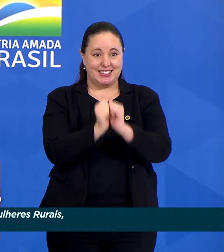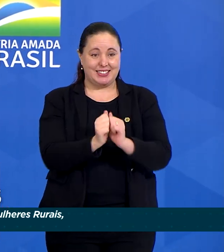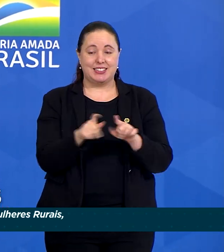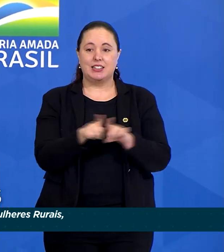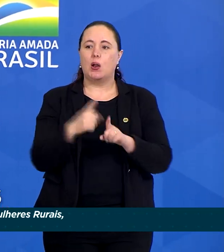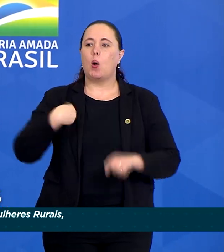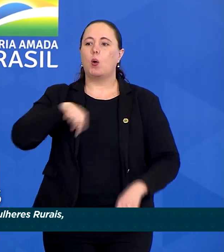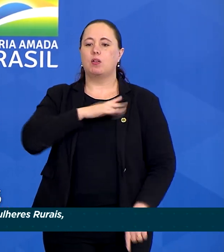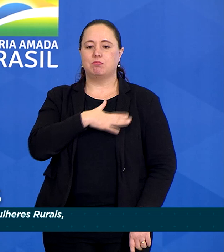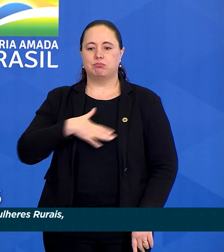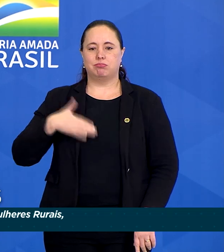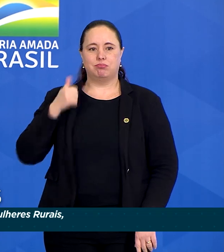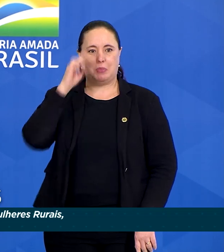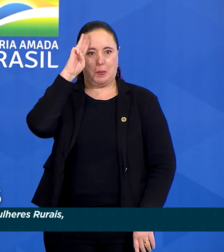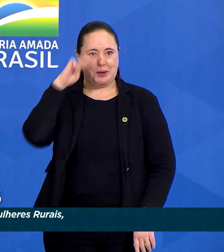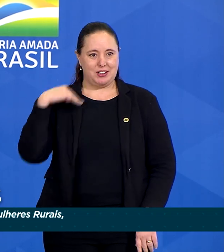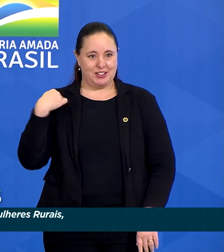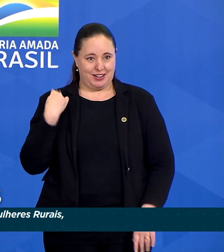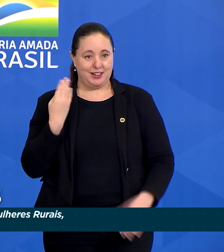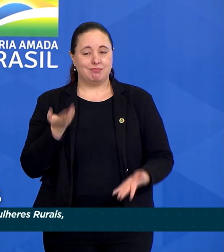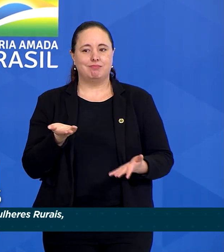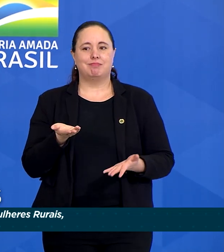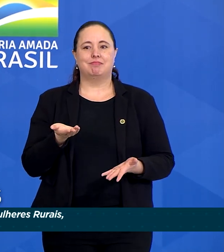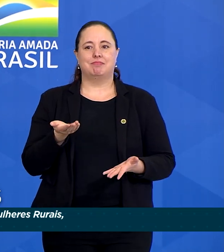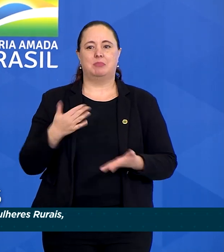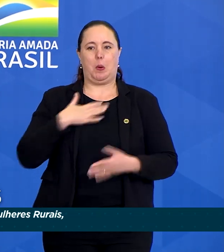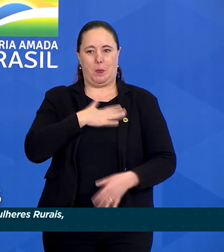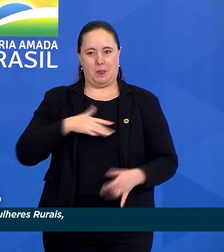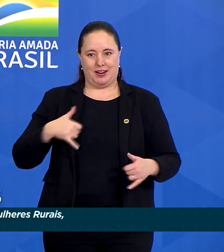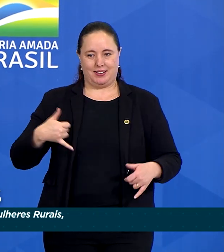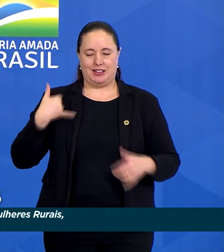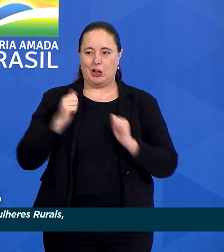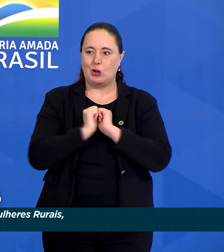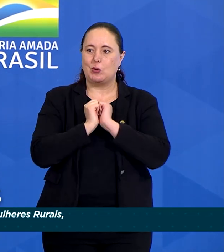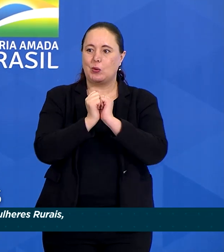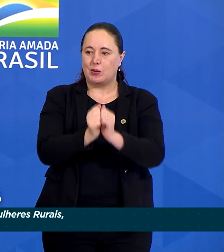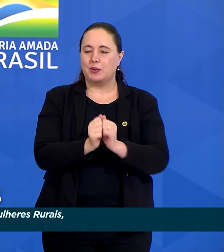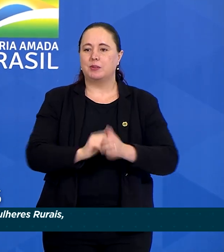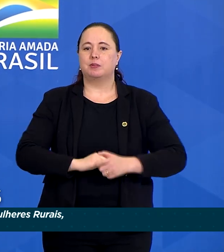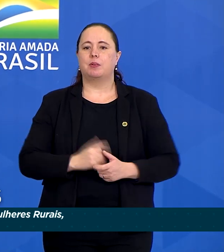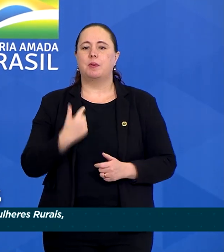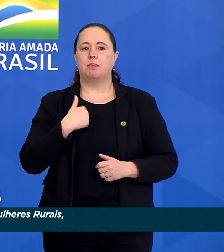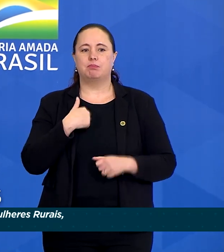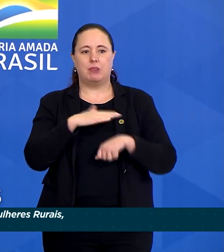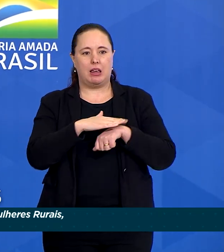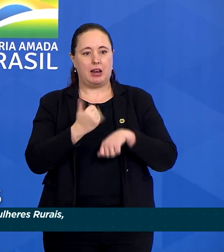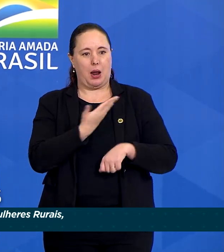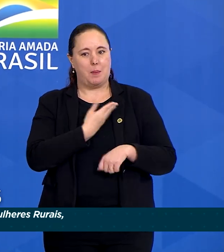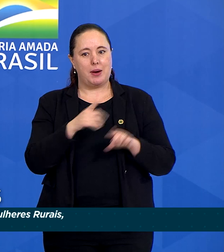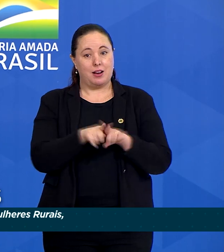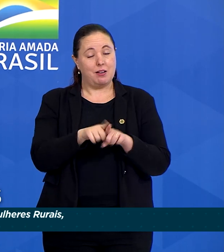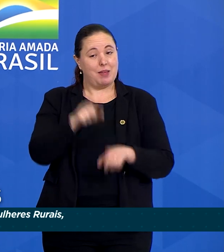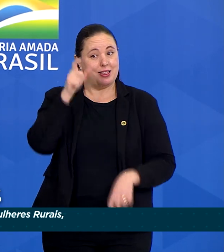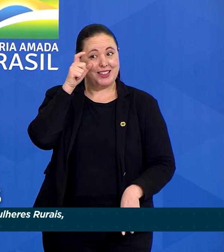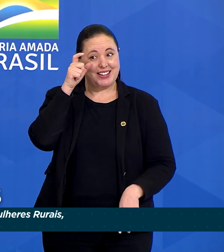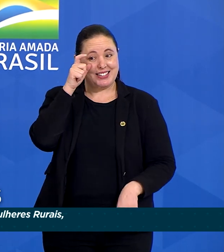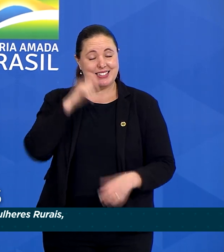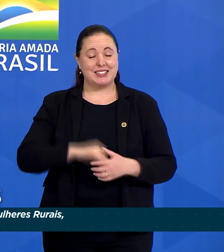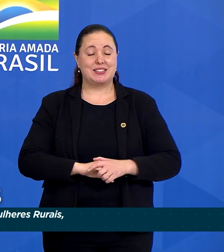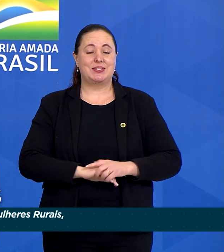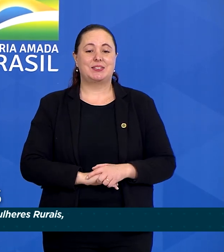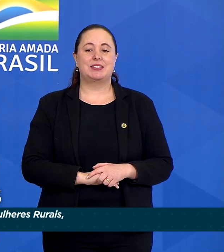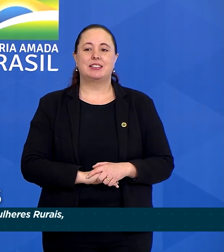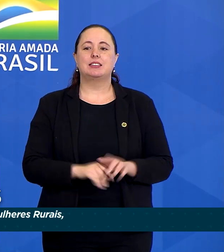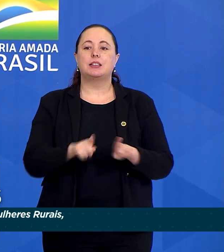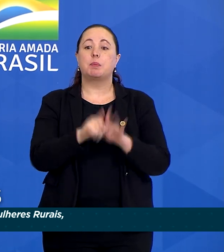com a nossa primeira dama, dona Michele Bolsonaro, com a minha querida amiga ministra Damares, com